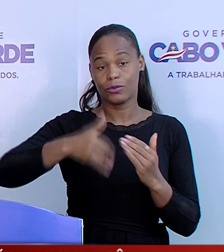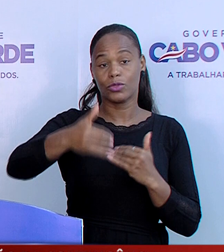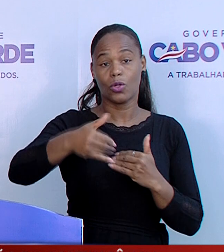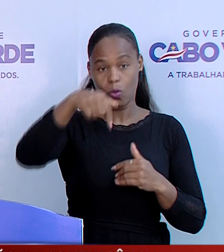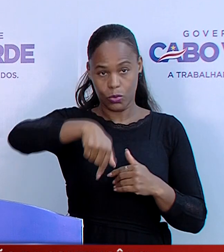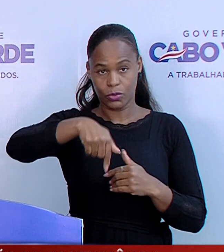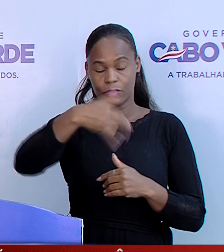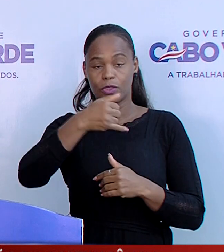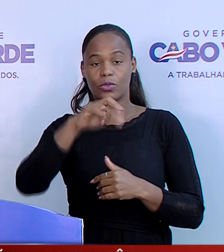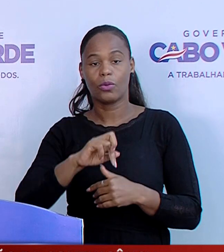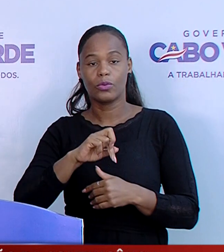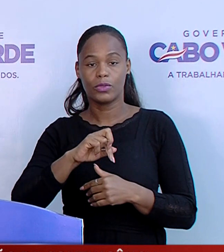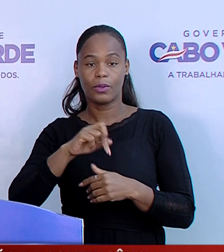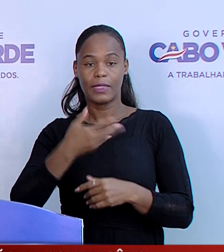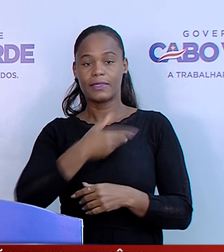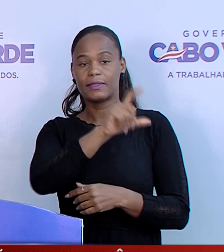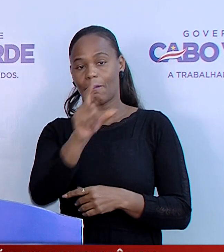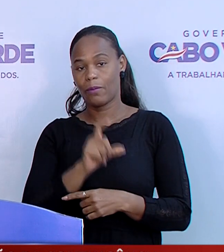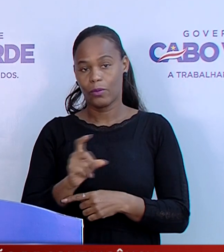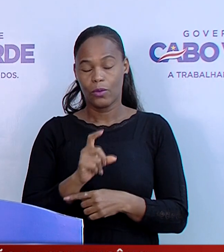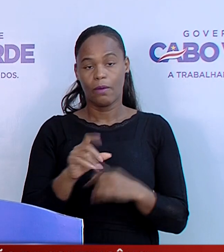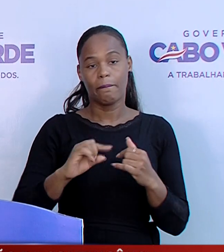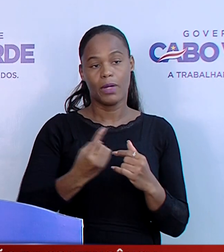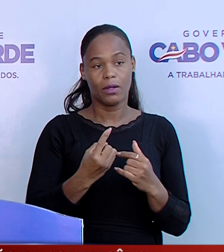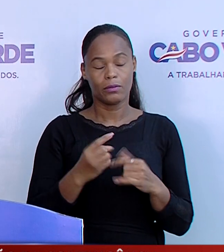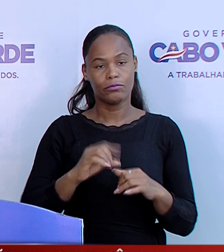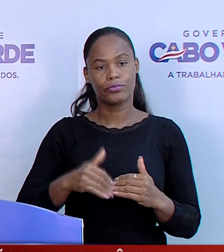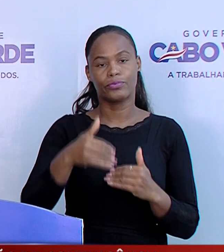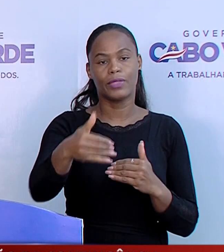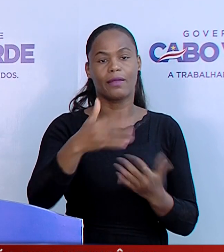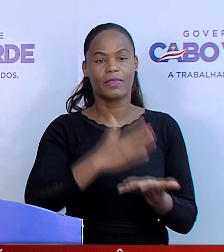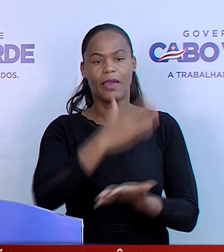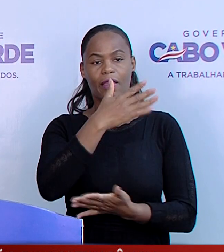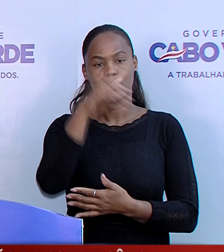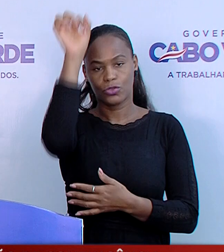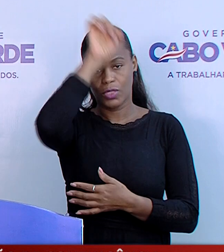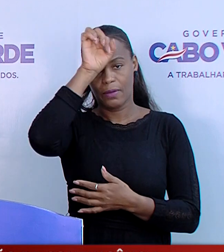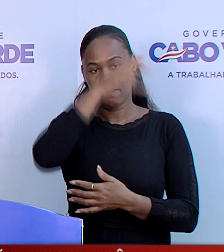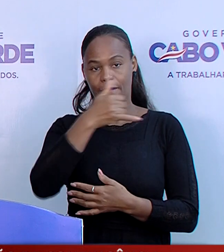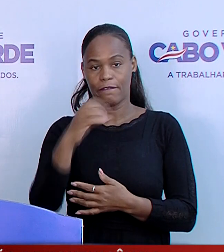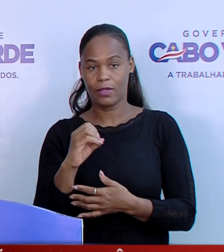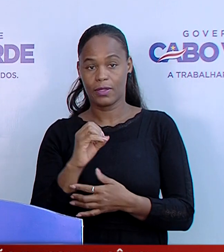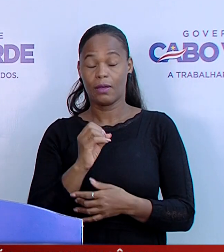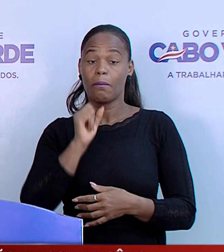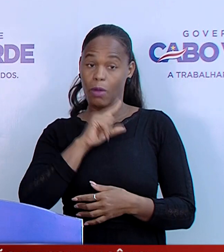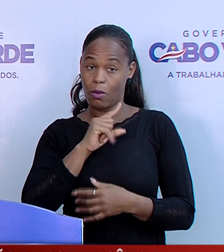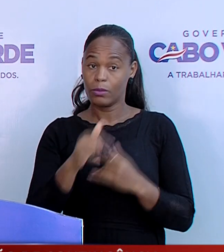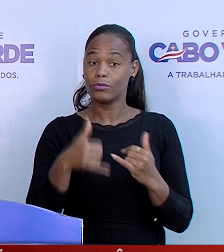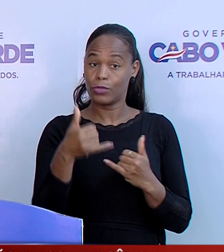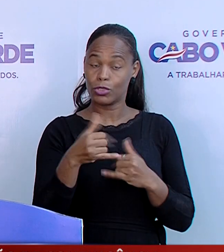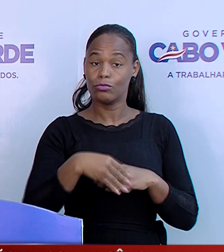de hoje, 28 de dezembro e para vigorar até 20 de janeiro, podendo ser